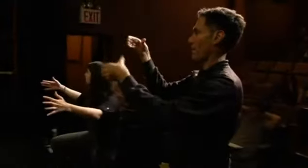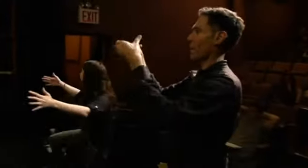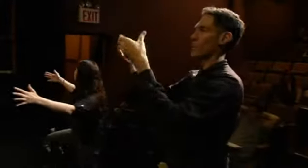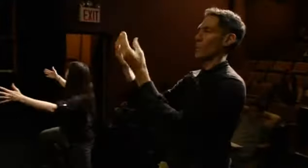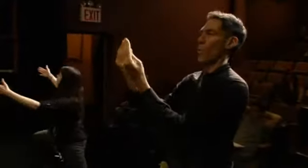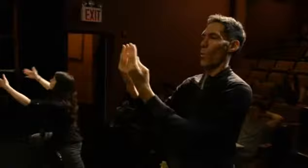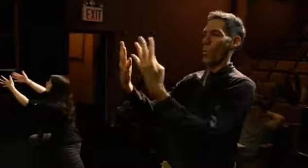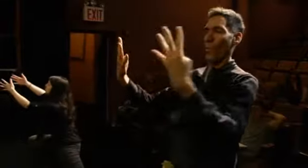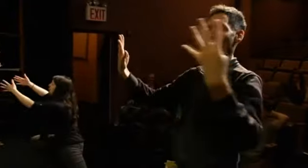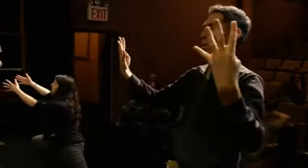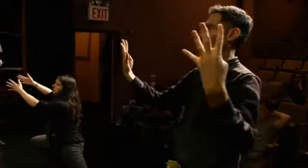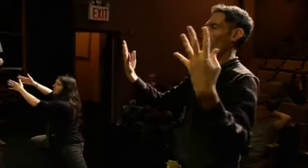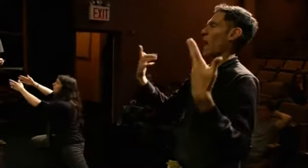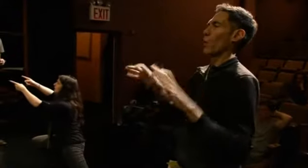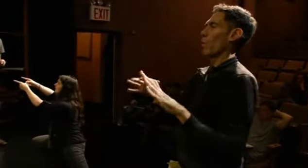нём британский акцент и старомодность речи.